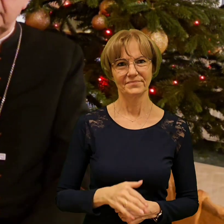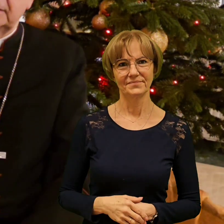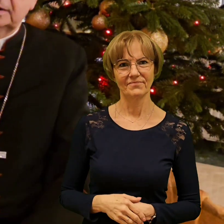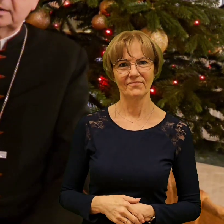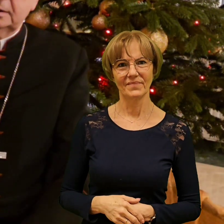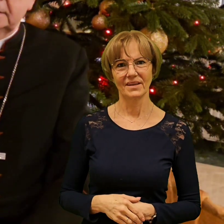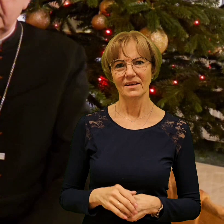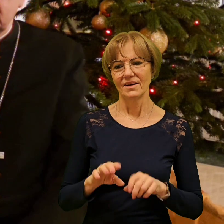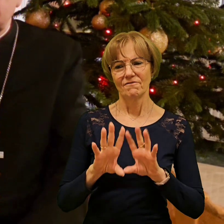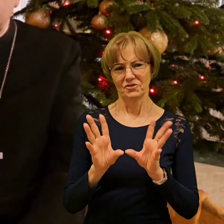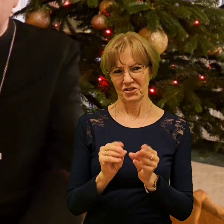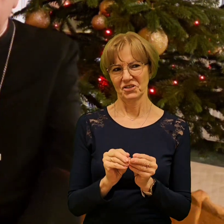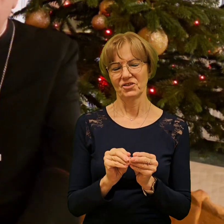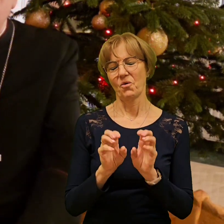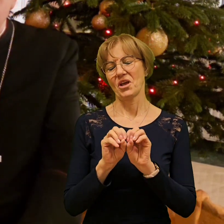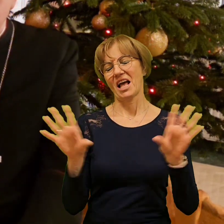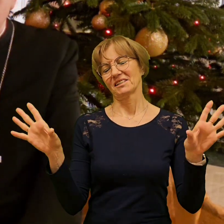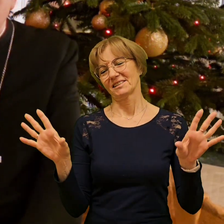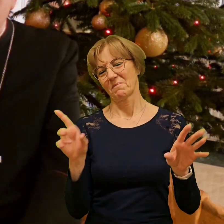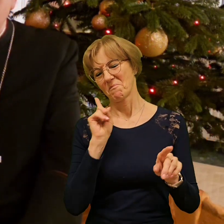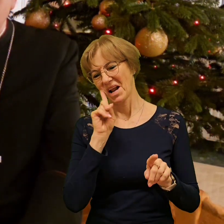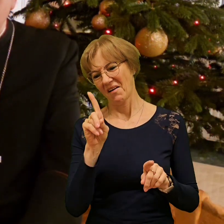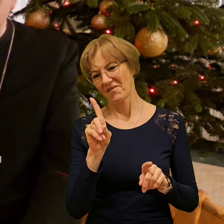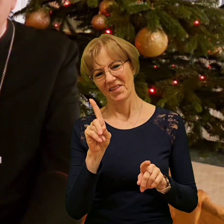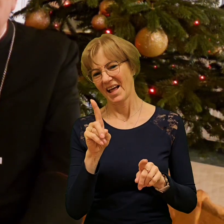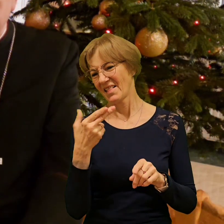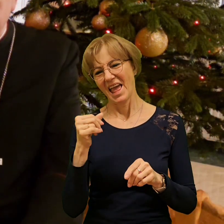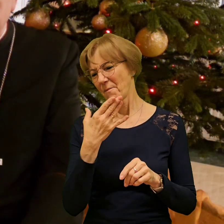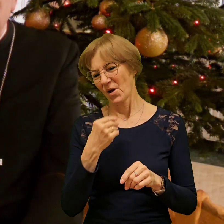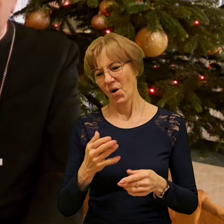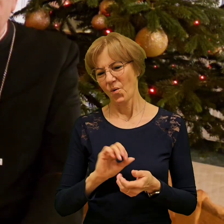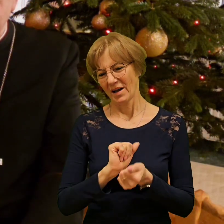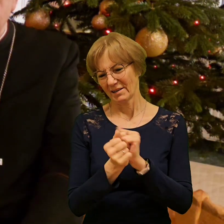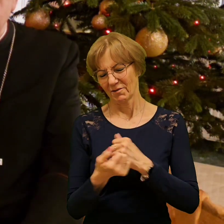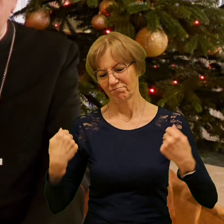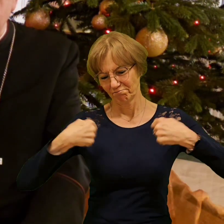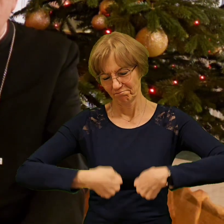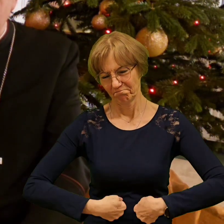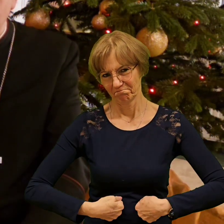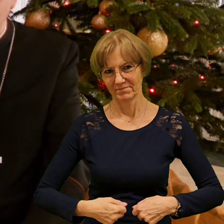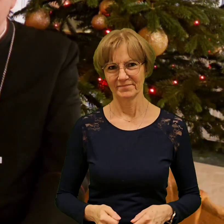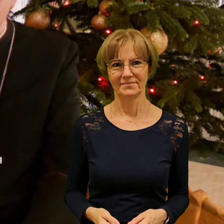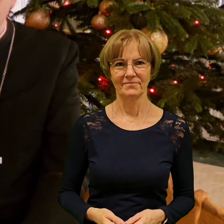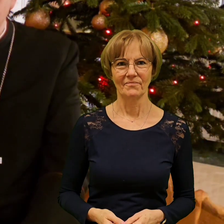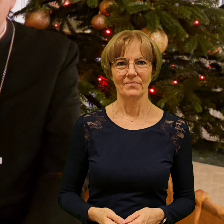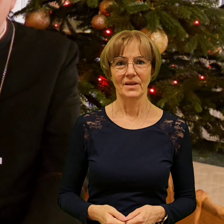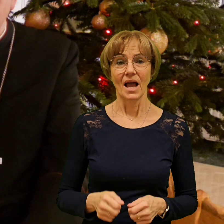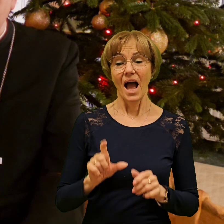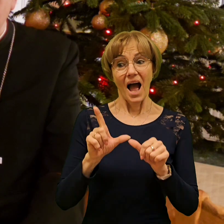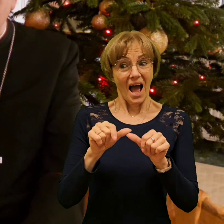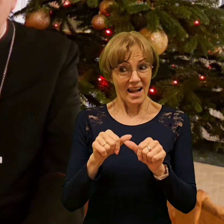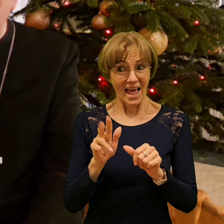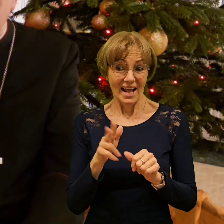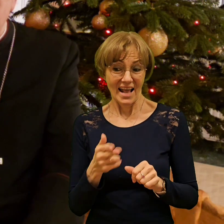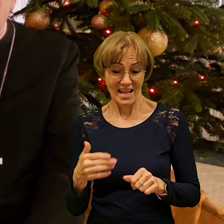dopóki przychodził w bardzo głębokim dzieciństwie, to myśmy